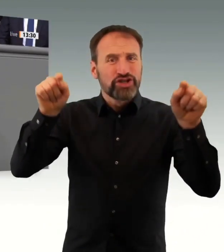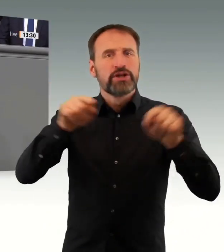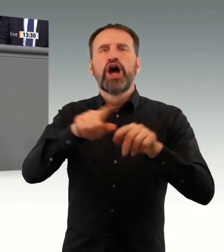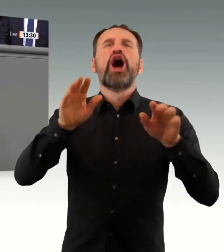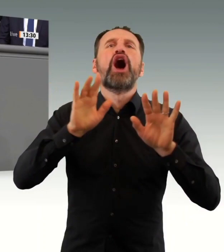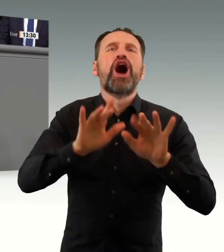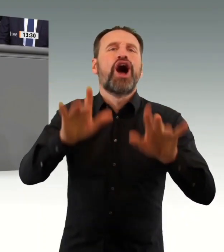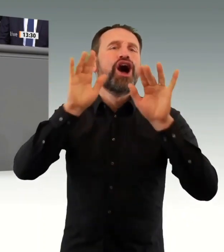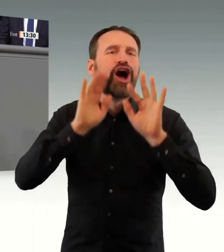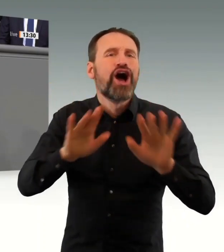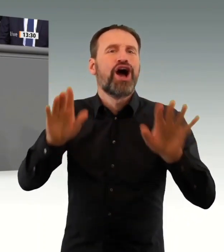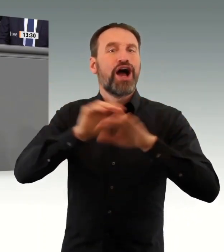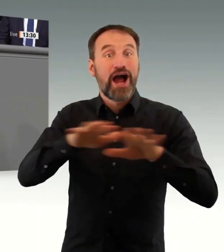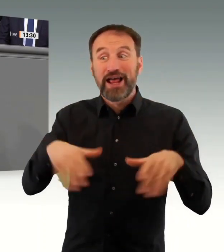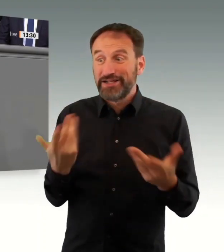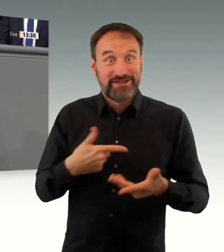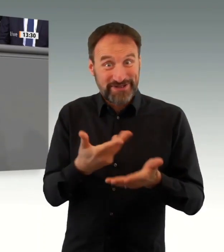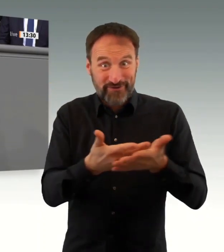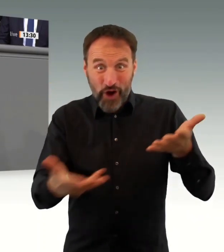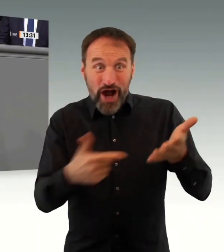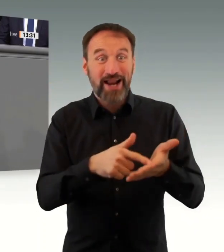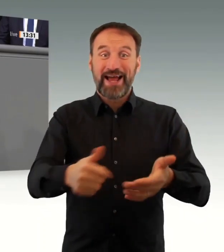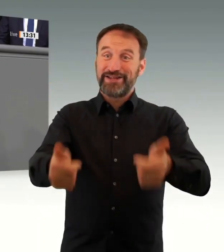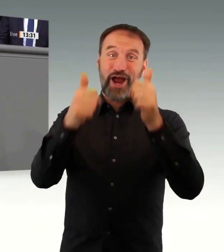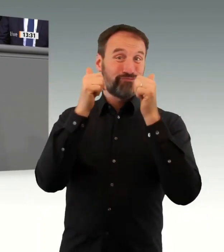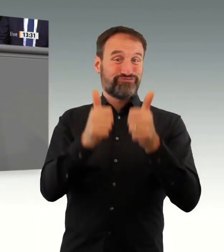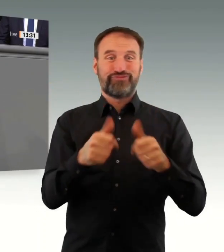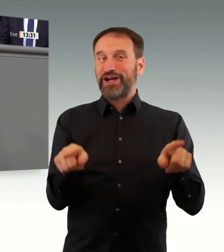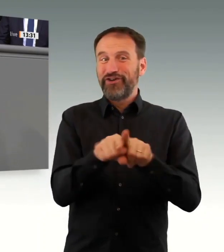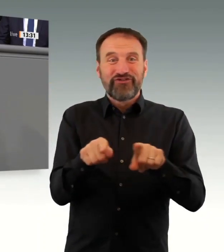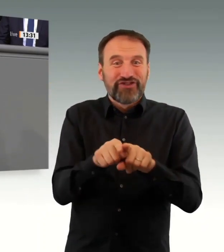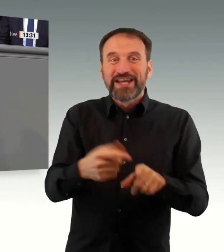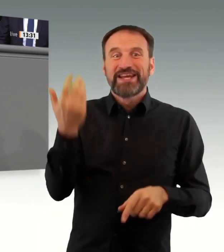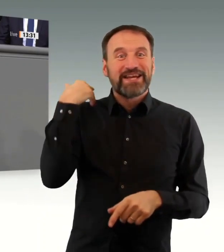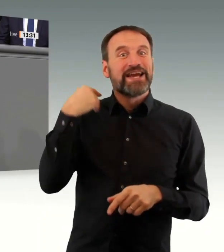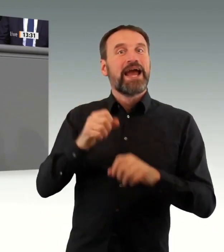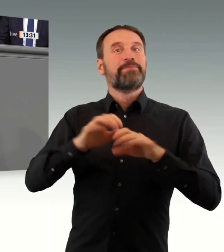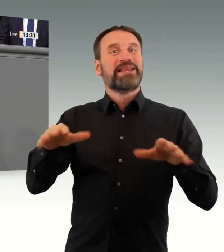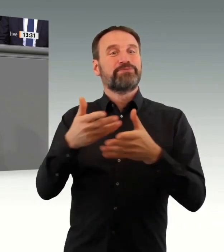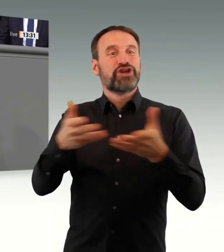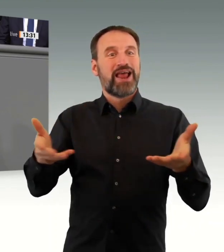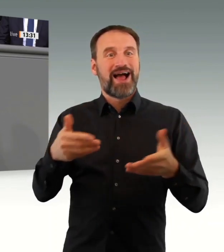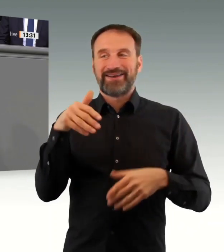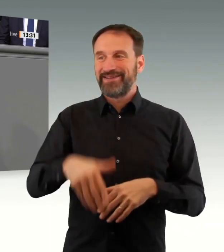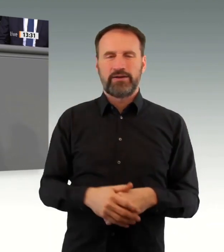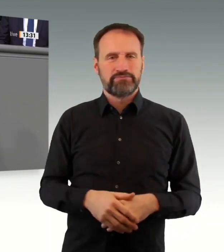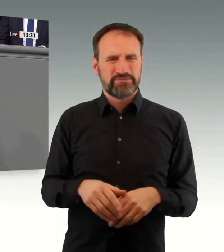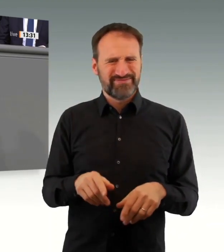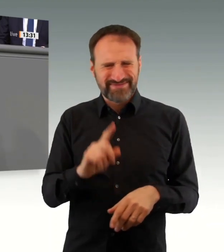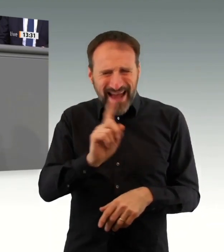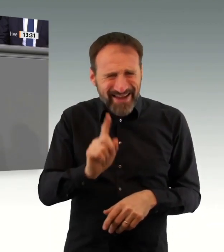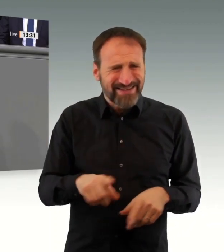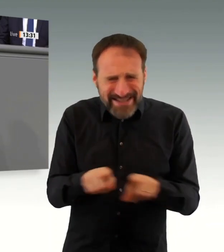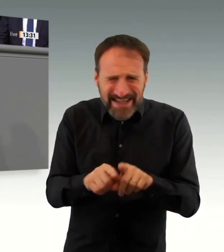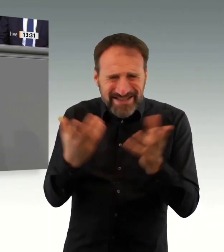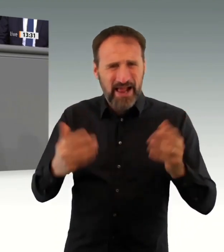Das hat auch nie jemand irgendwie kritisiert. Aber wir reden doch jetzt über eine Vorlage, die Sie uns als Ampel hier präsentieren. Ich habe